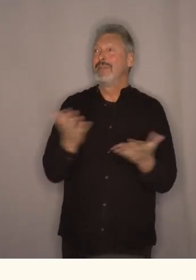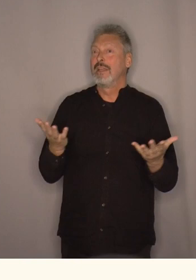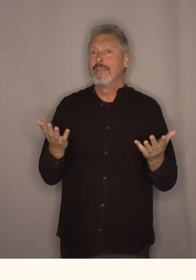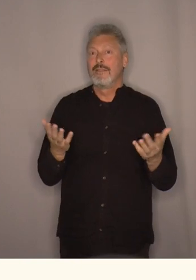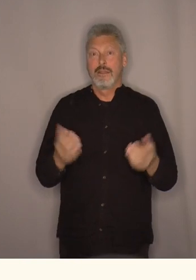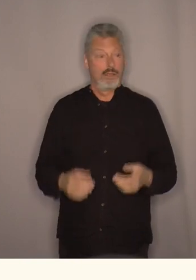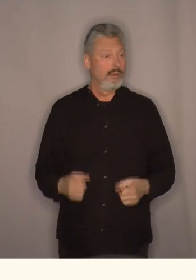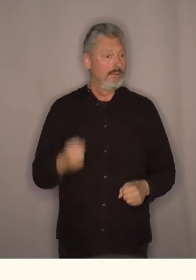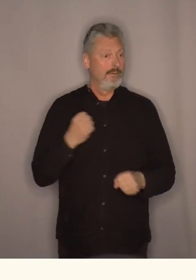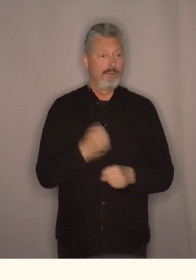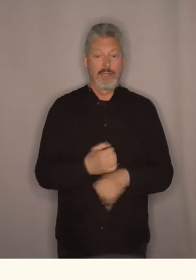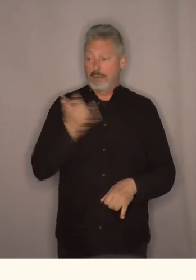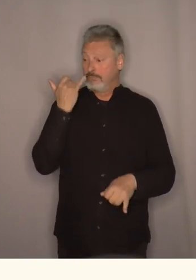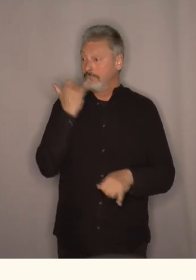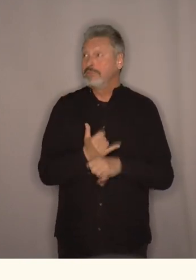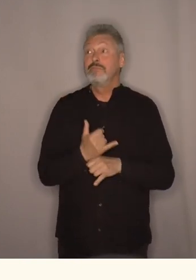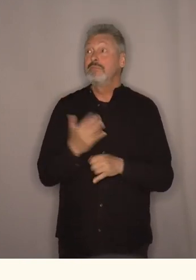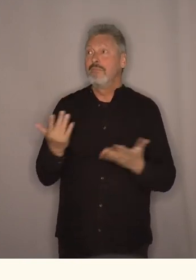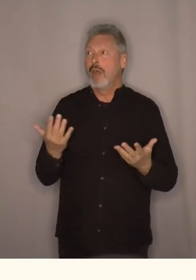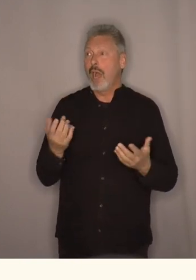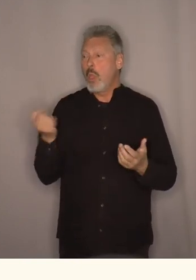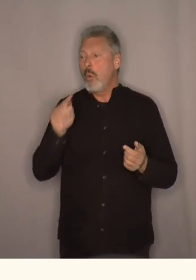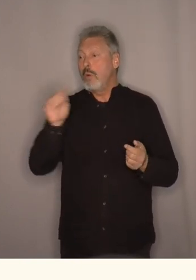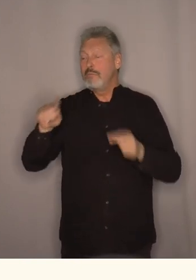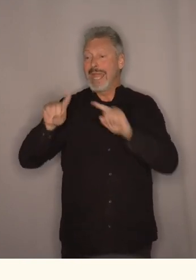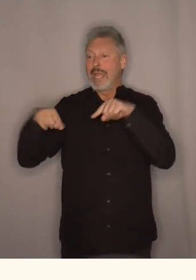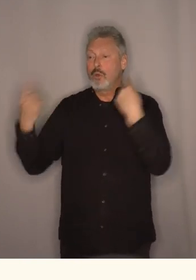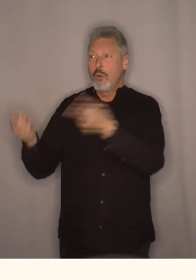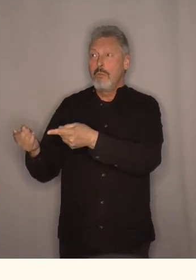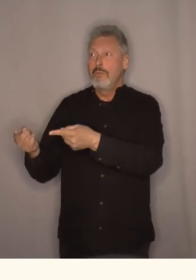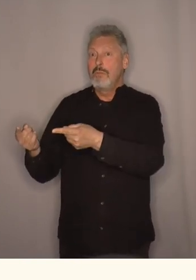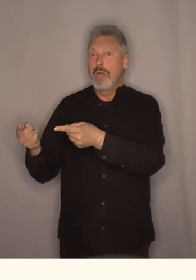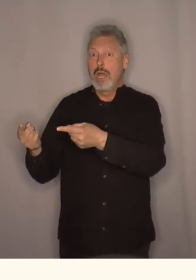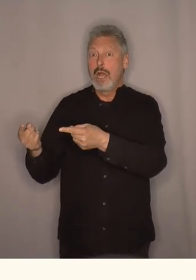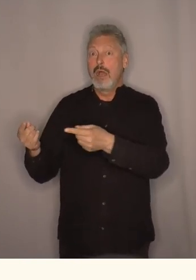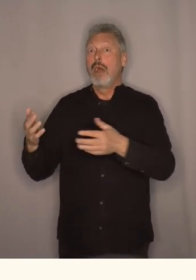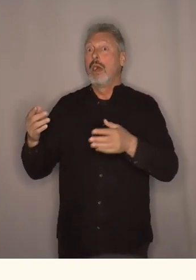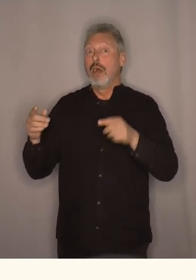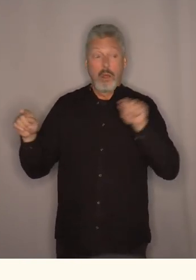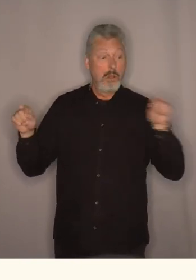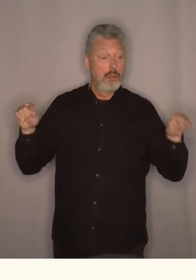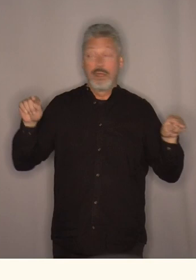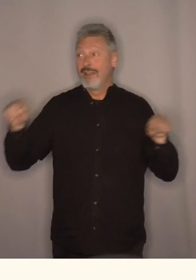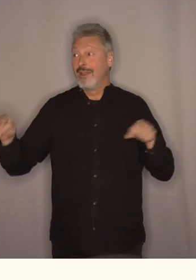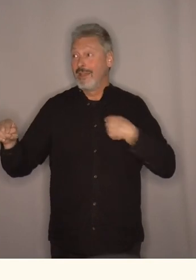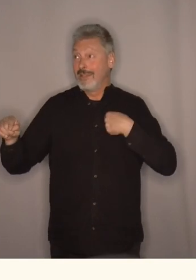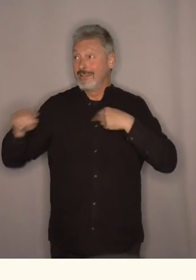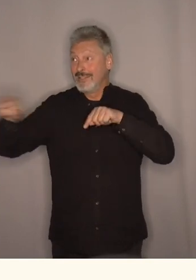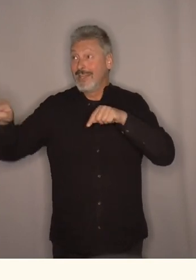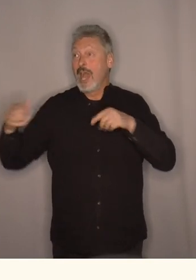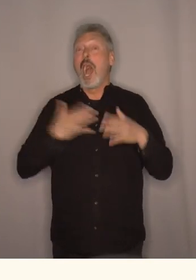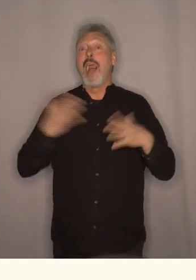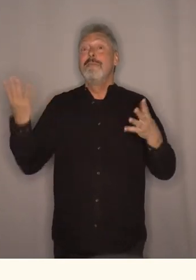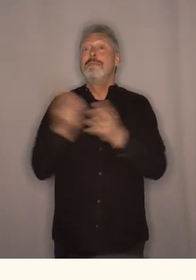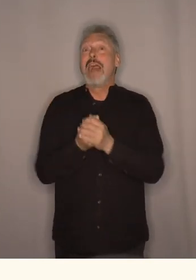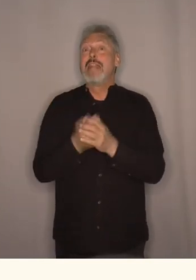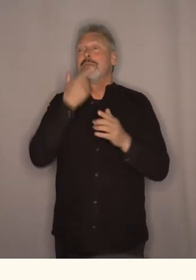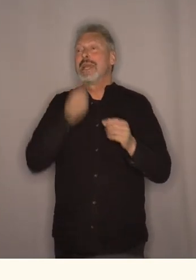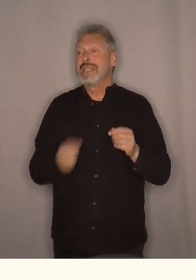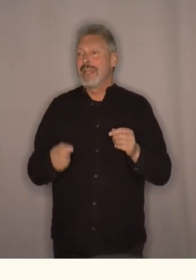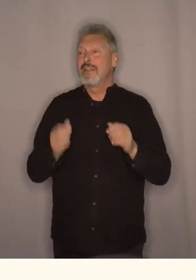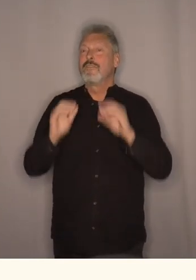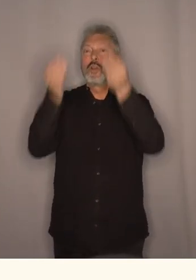Og ganske absurd så viser det seg at det er noen i dette råddet som til og med har felles bekjente. For det er noen har studert på det samme stedet